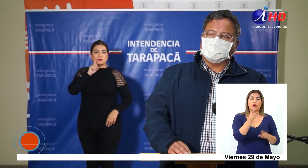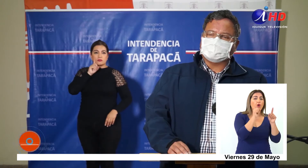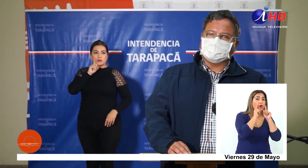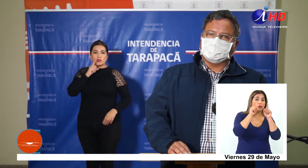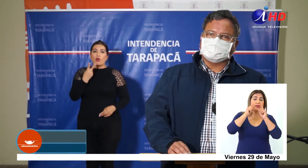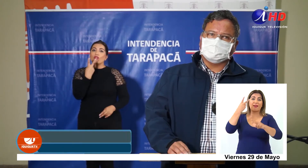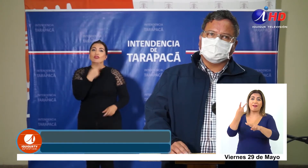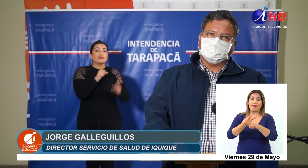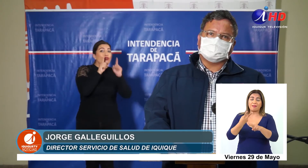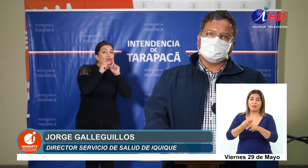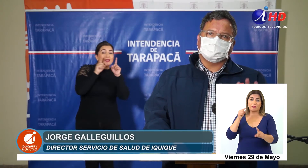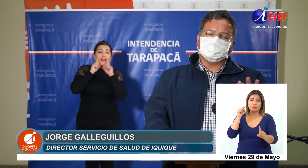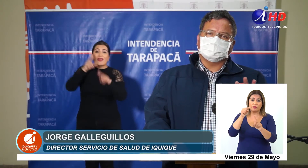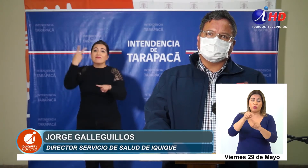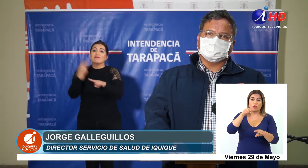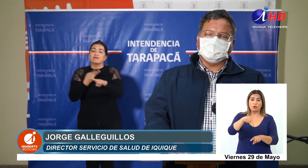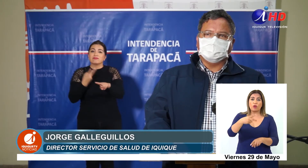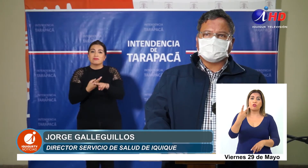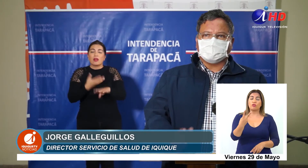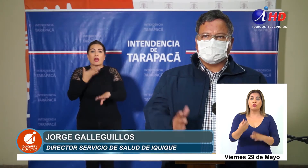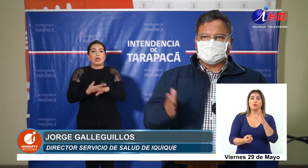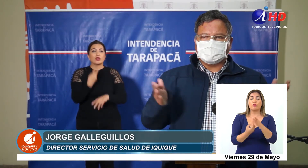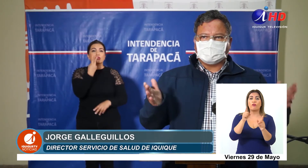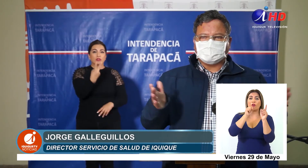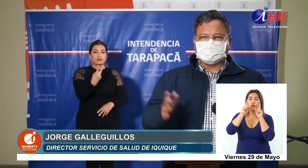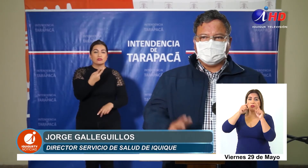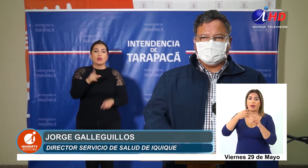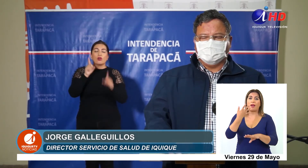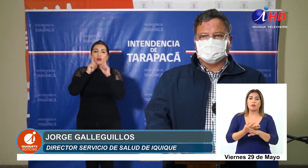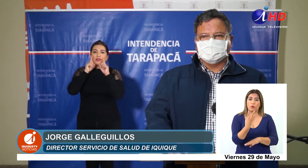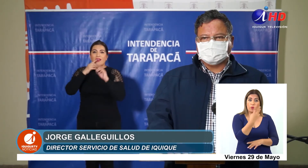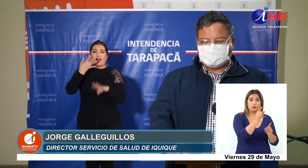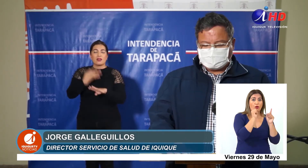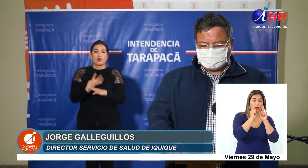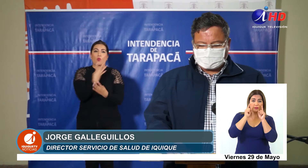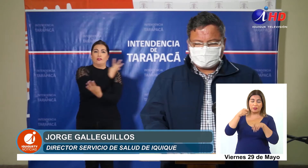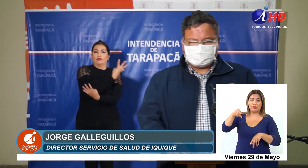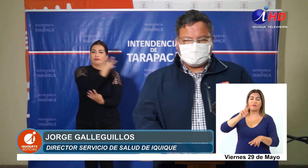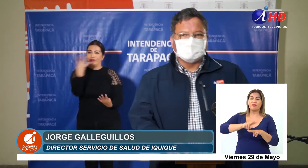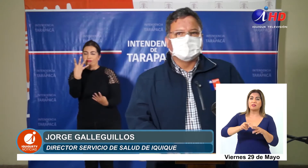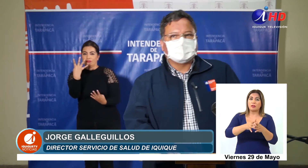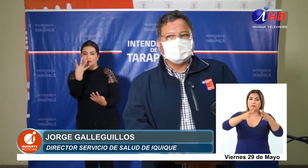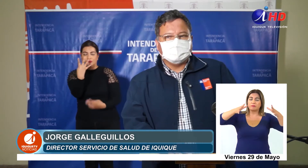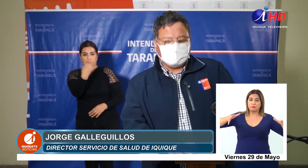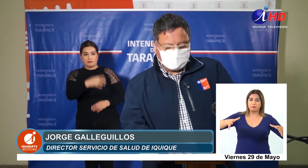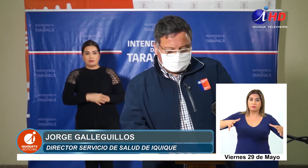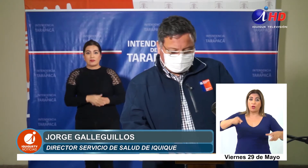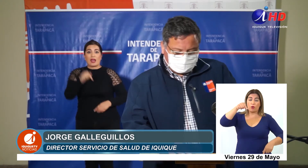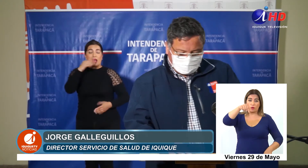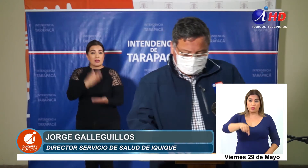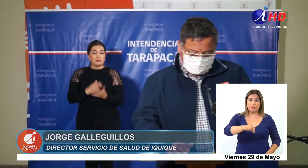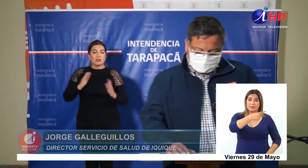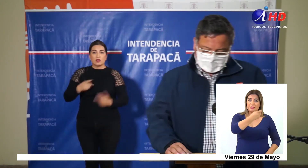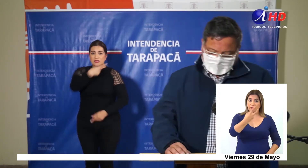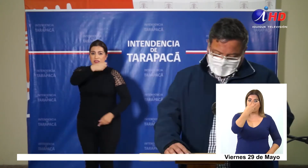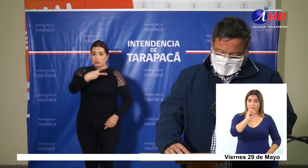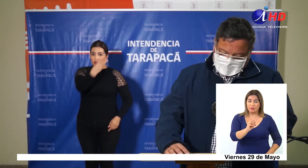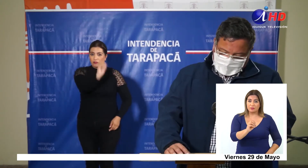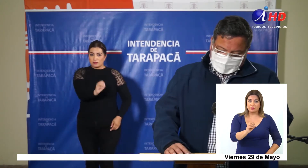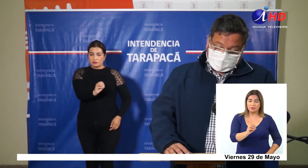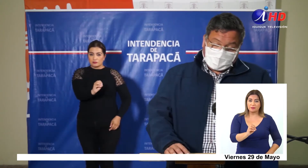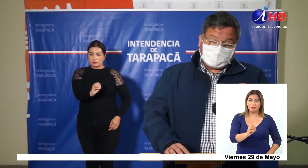arrendados para ese propósito y hoy día se incorporan dos hoteles más, con lo cual vamos a llegar a cuatro hoteles, y lo que nos van a generar es una capacidad al día de hoy de 120